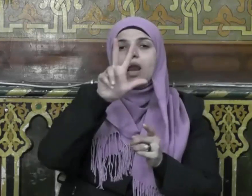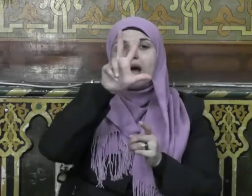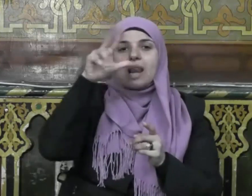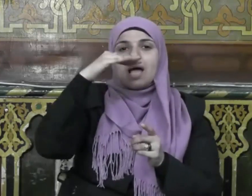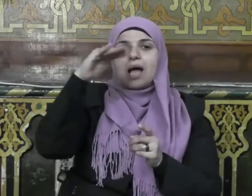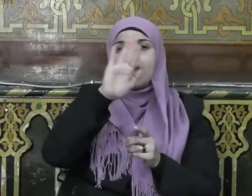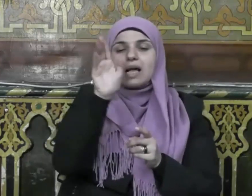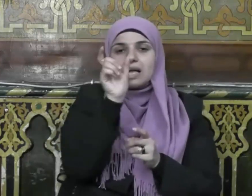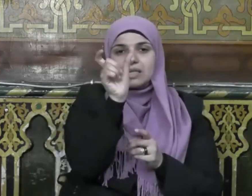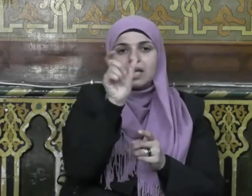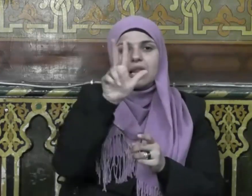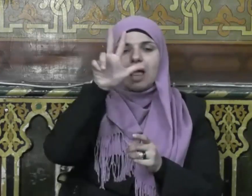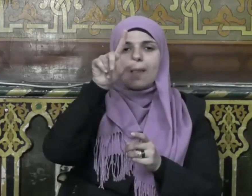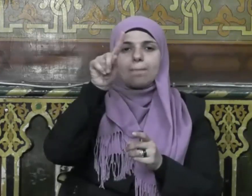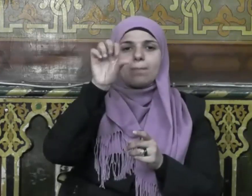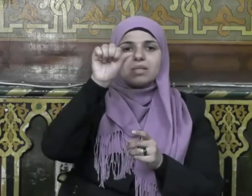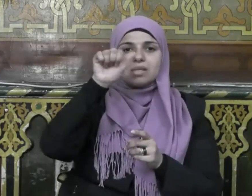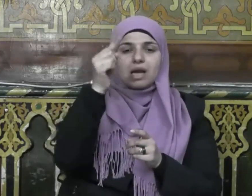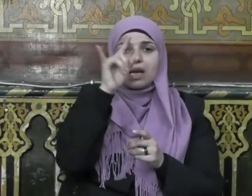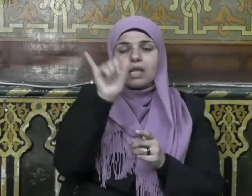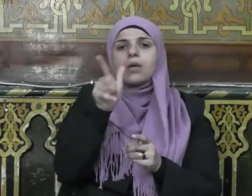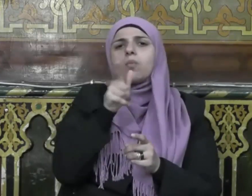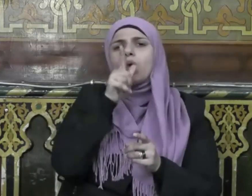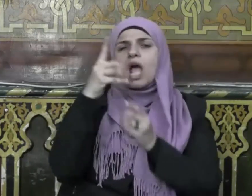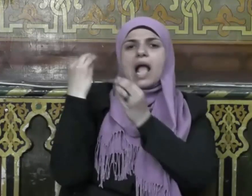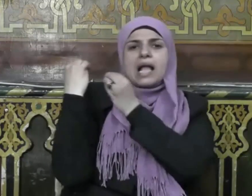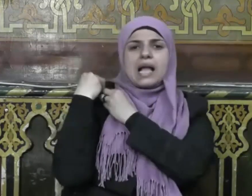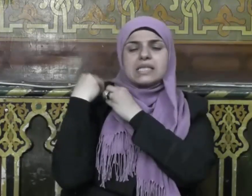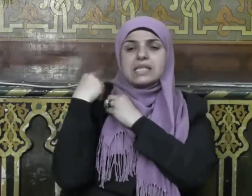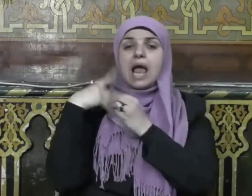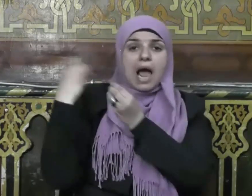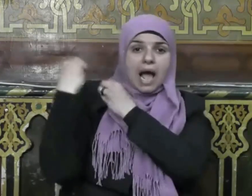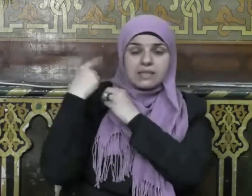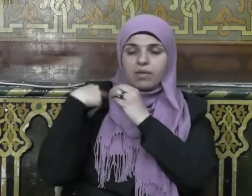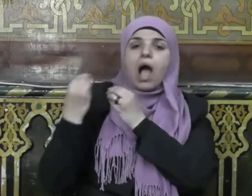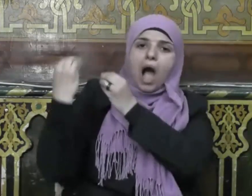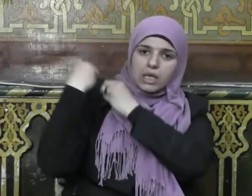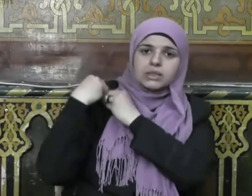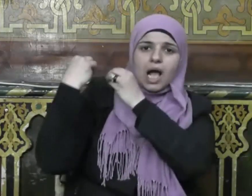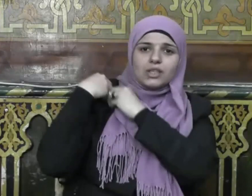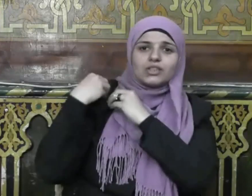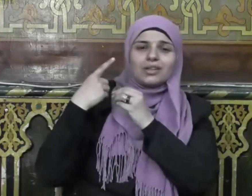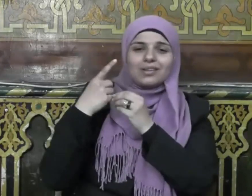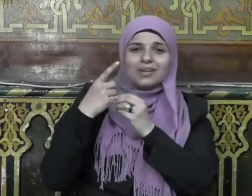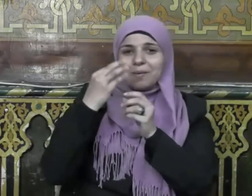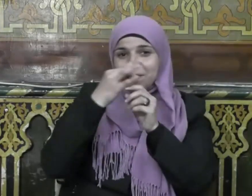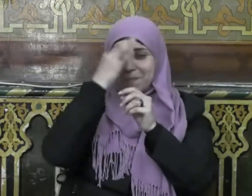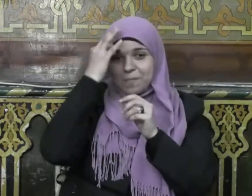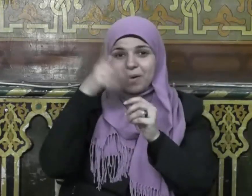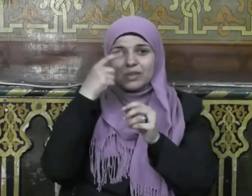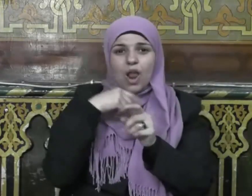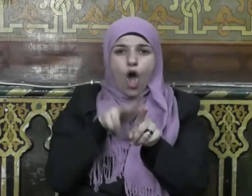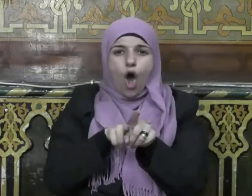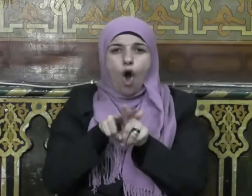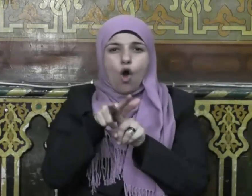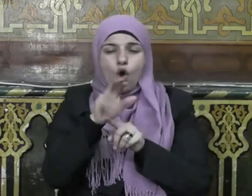البصري إن من جزاء الحسنة الحسنة بعدها ومن عقوبة السيئة